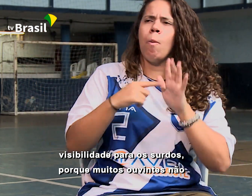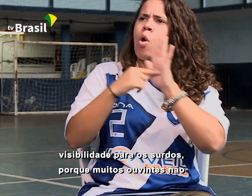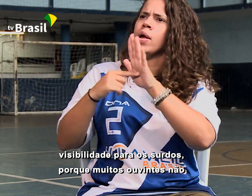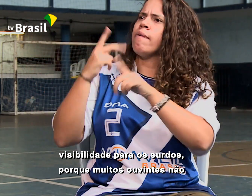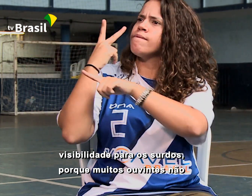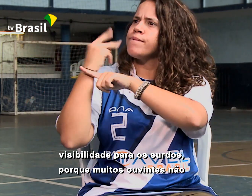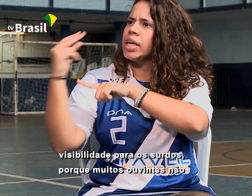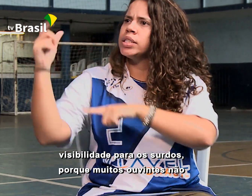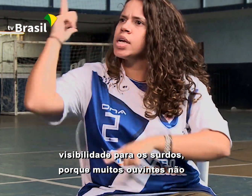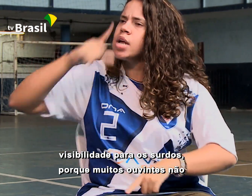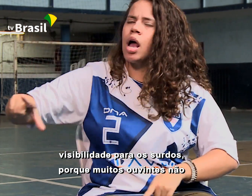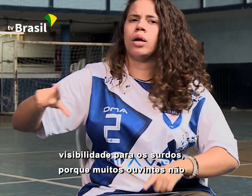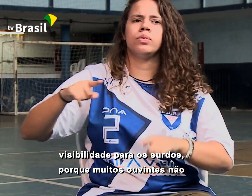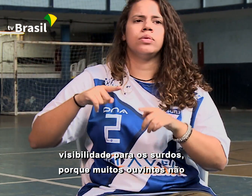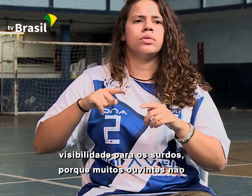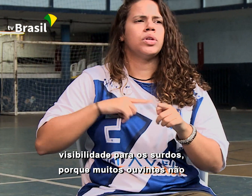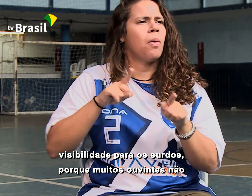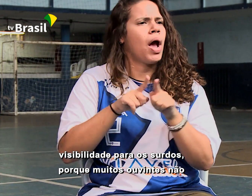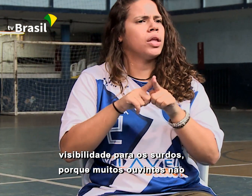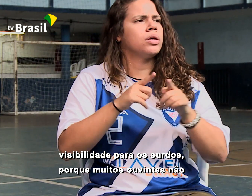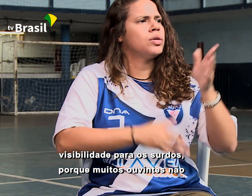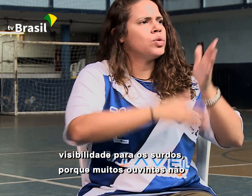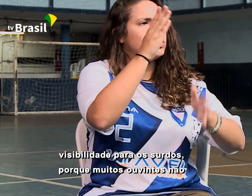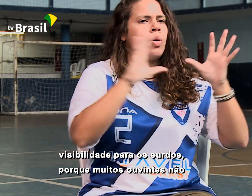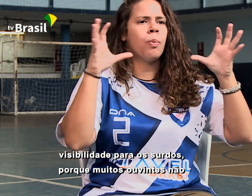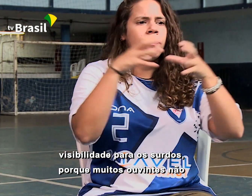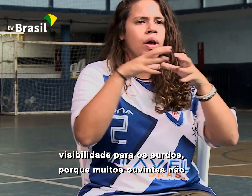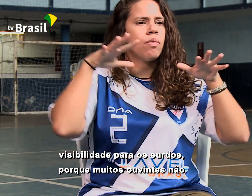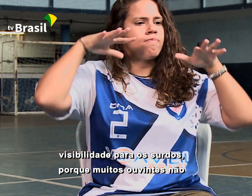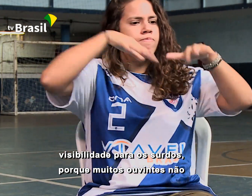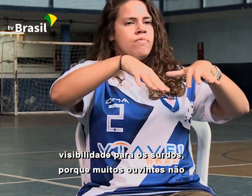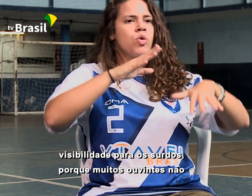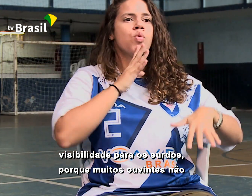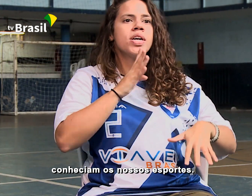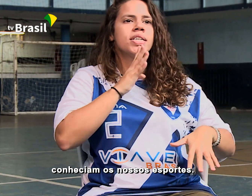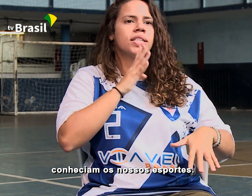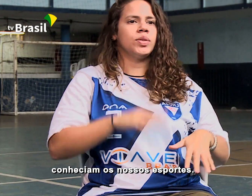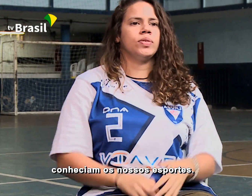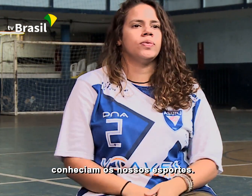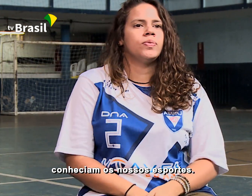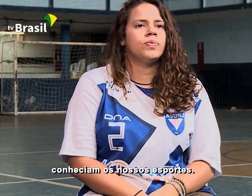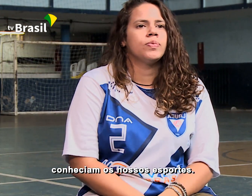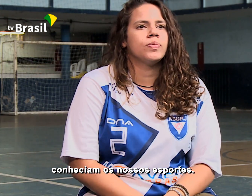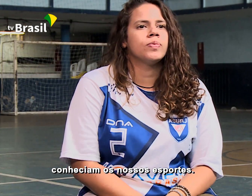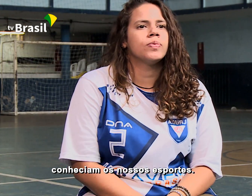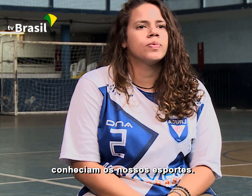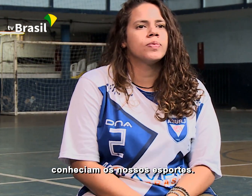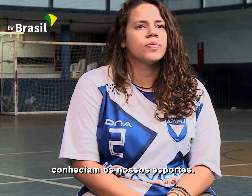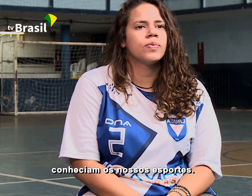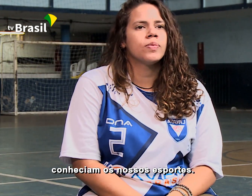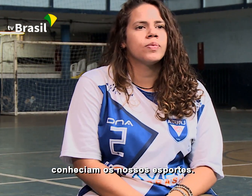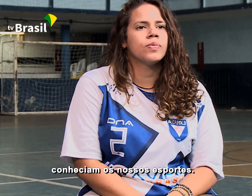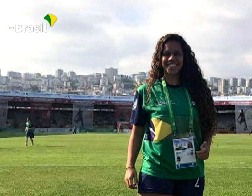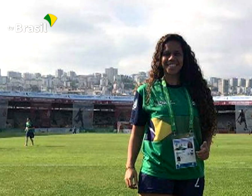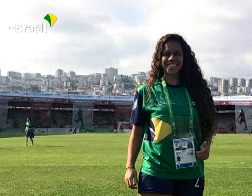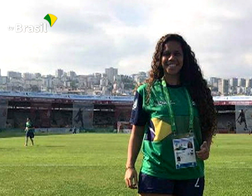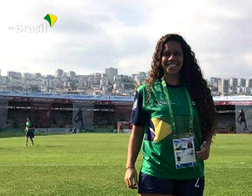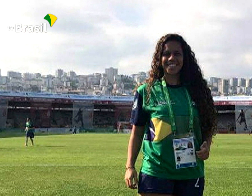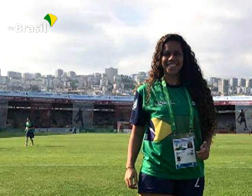visibilidade para os surdos, porque muitos ouvintes não conheciam os nossos esportes. Foto.